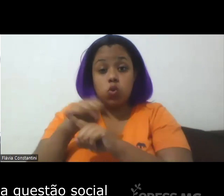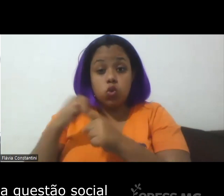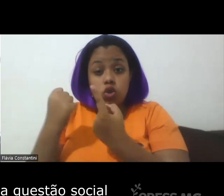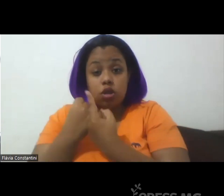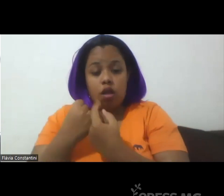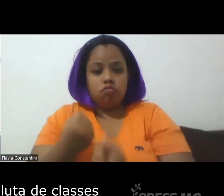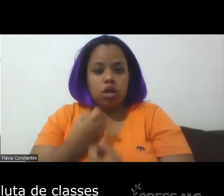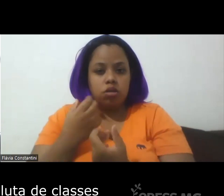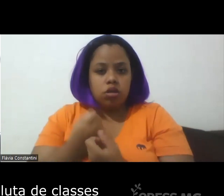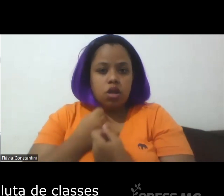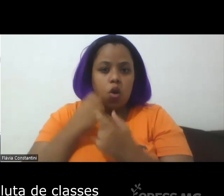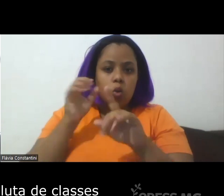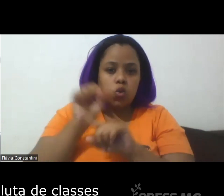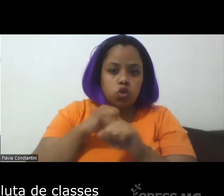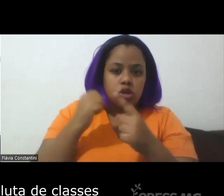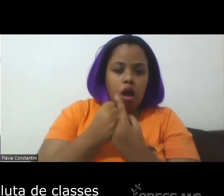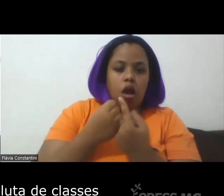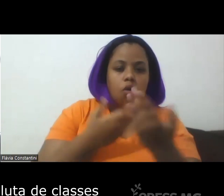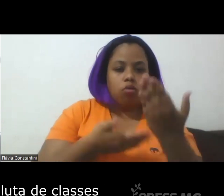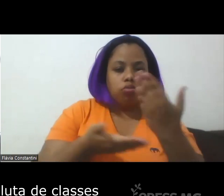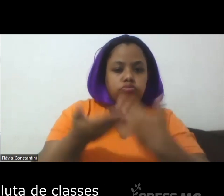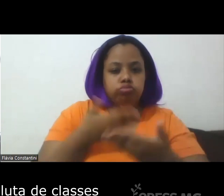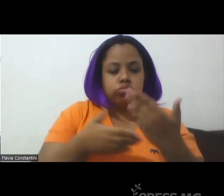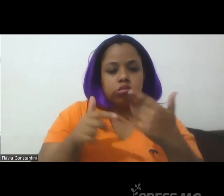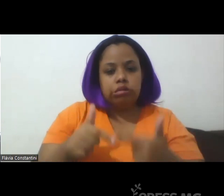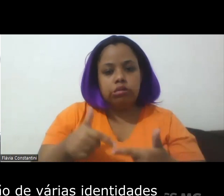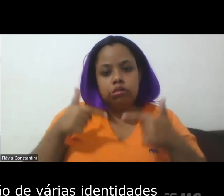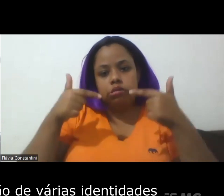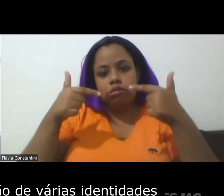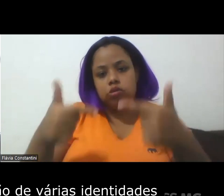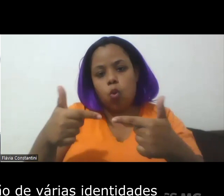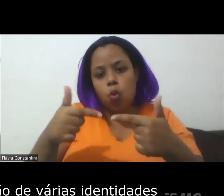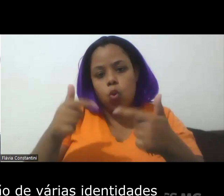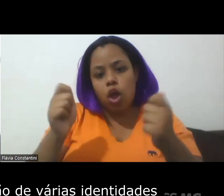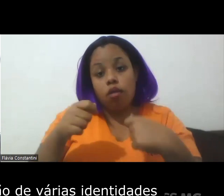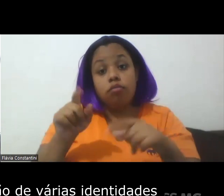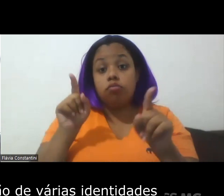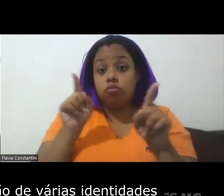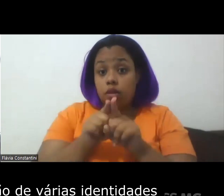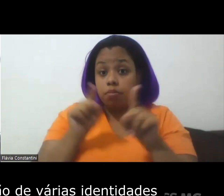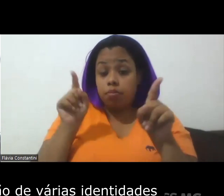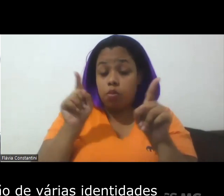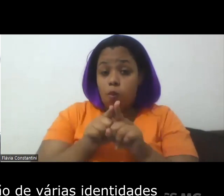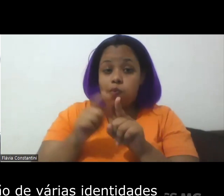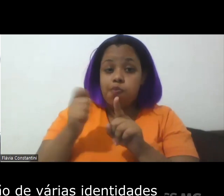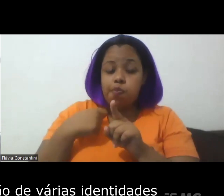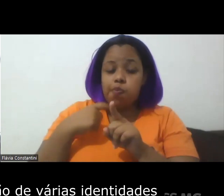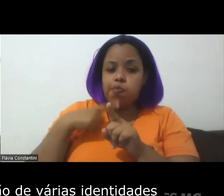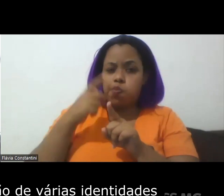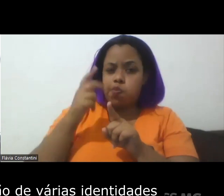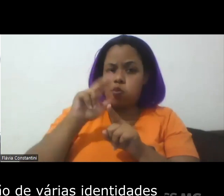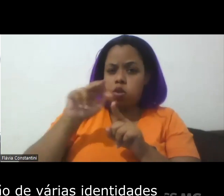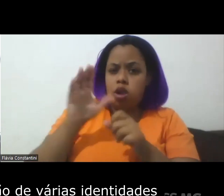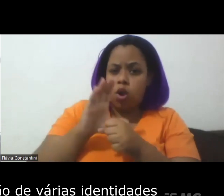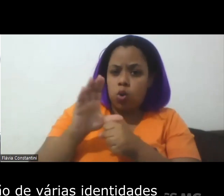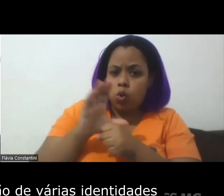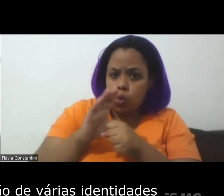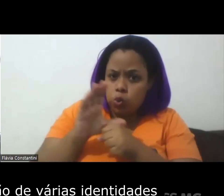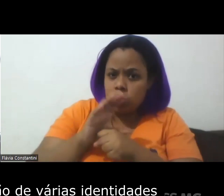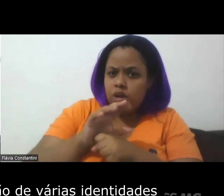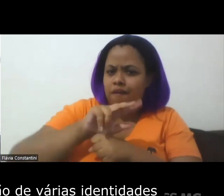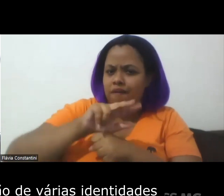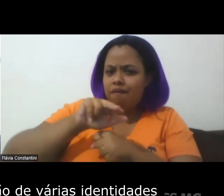social a dinâmica da luta de classes as formas de constituição de várias